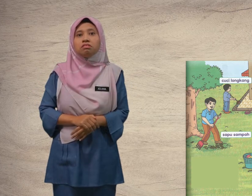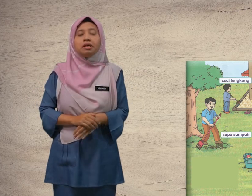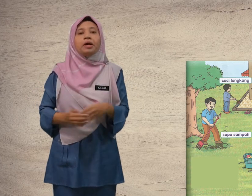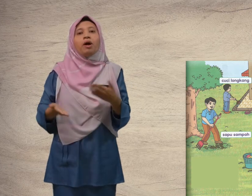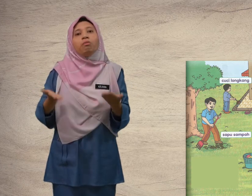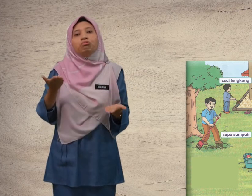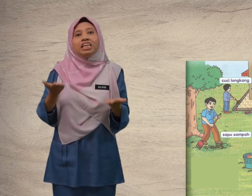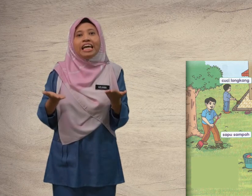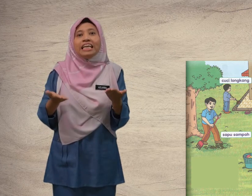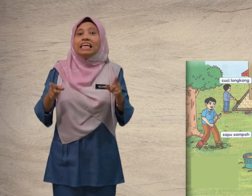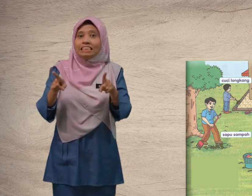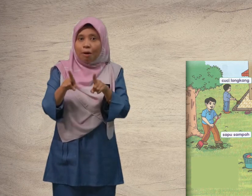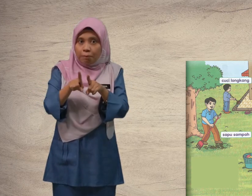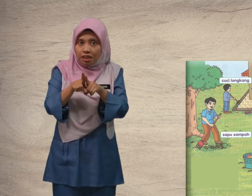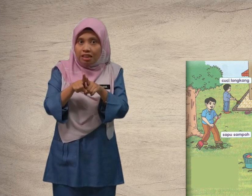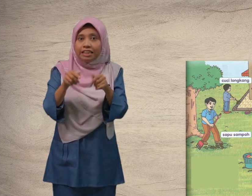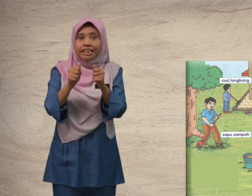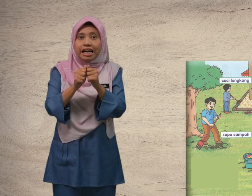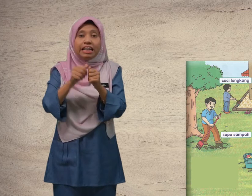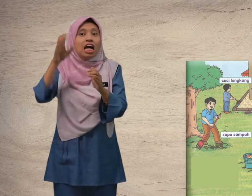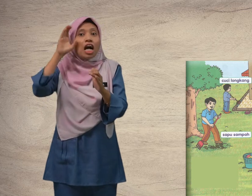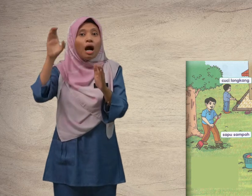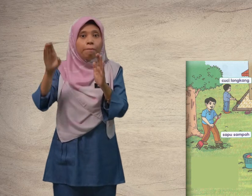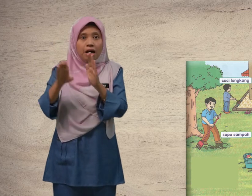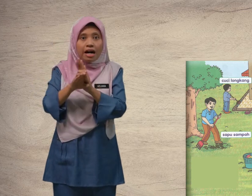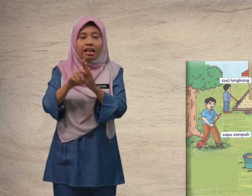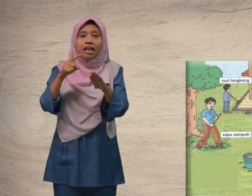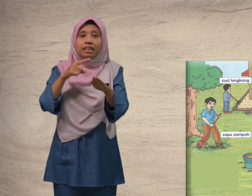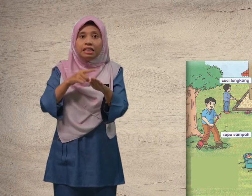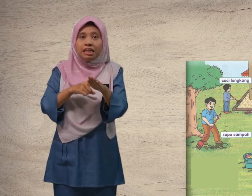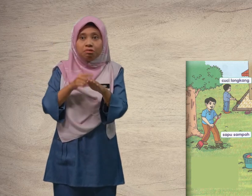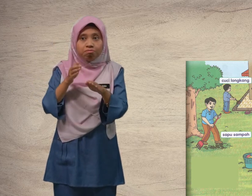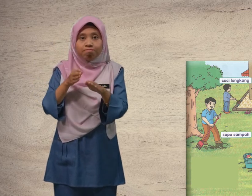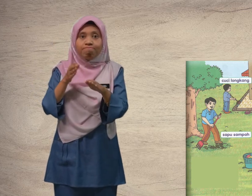Mungkin sama dengan gambar di sebelah.